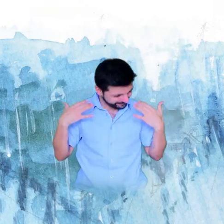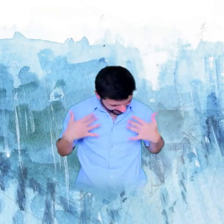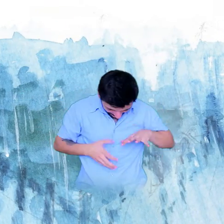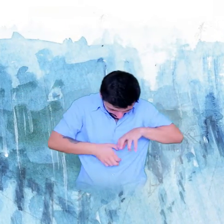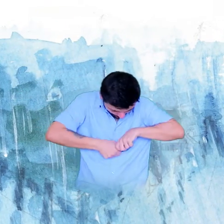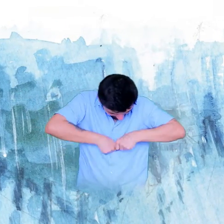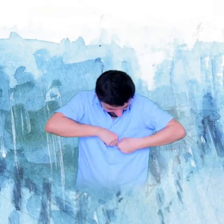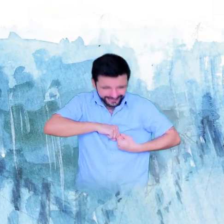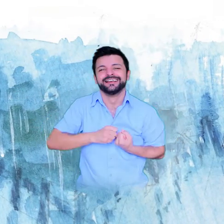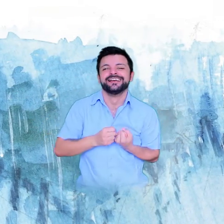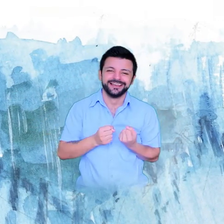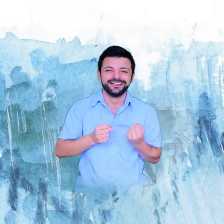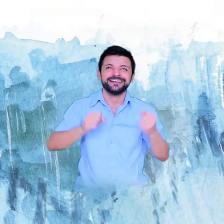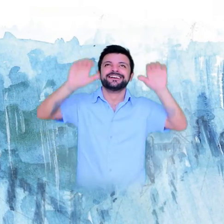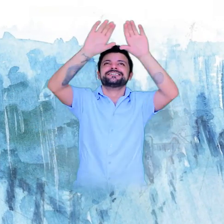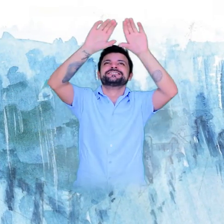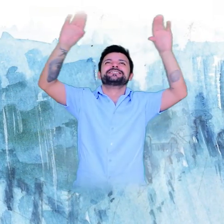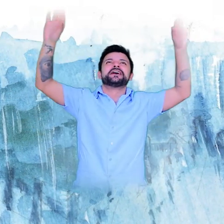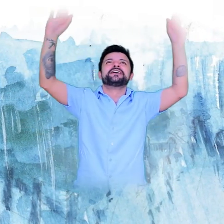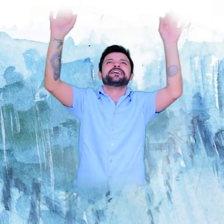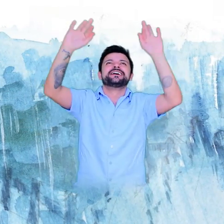E a felicidade me cai do céu